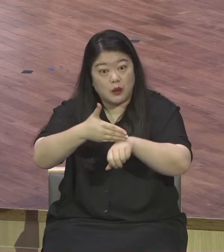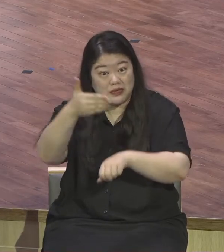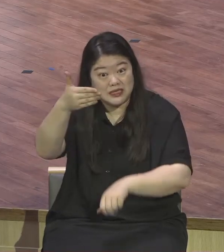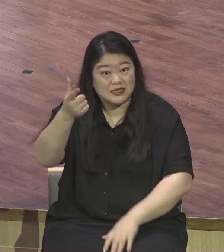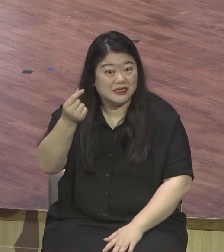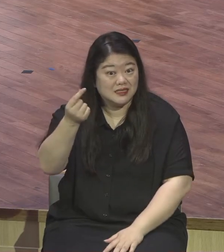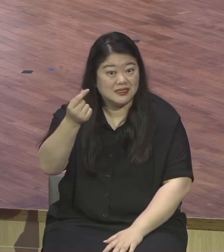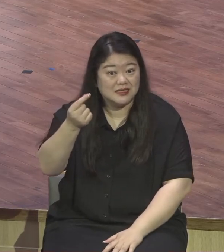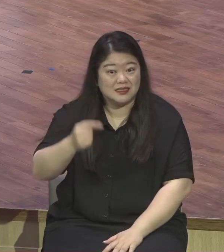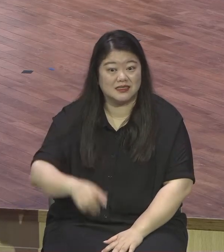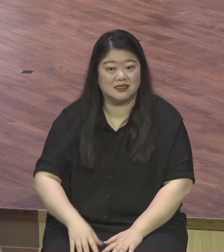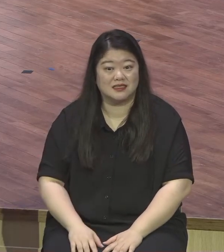보다가 왔는데